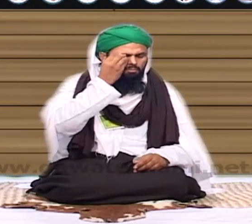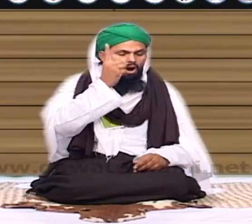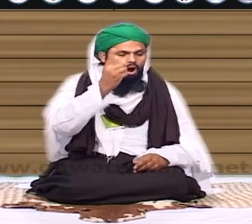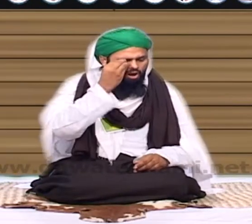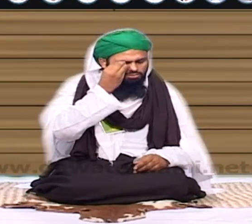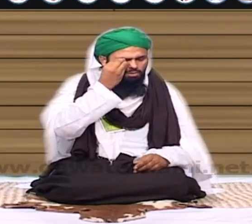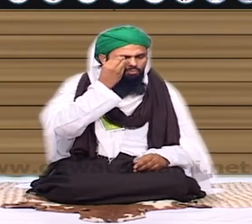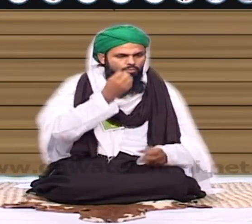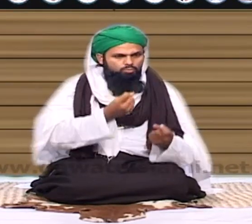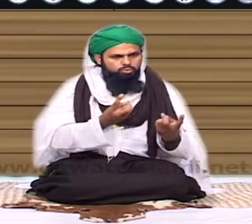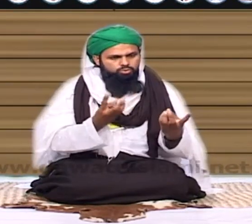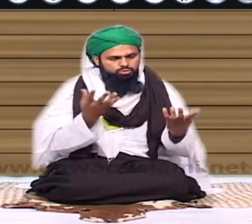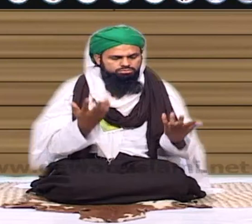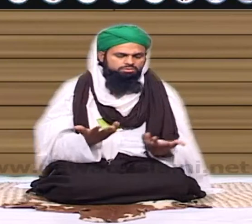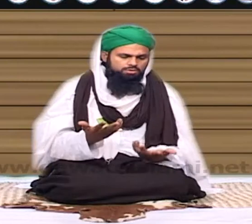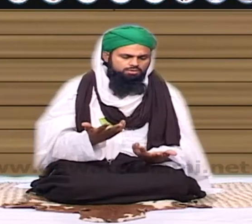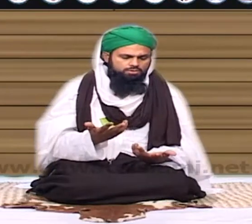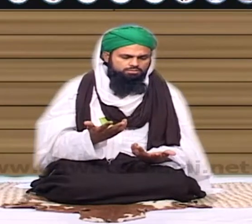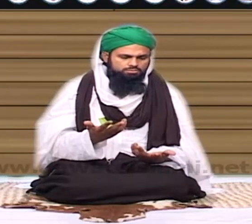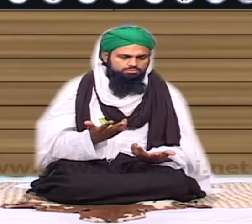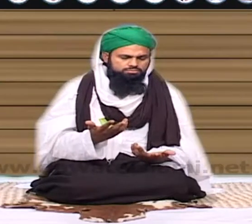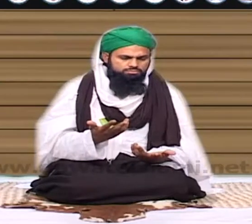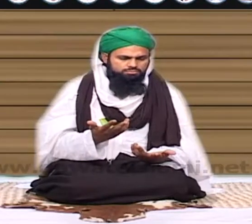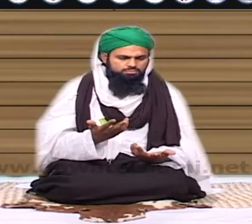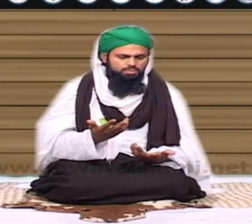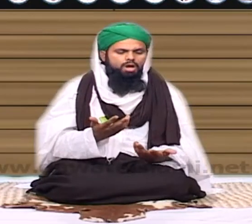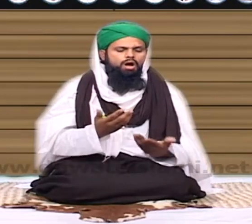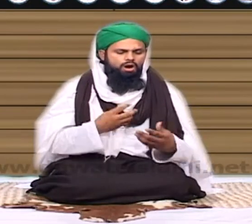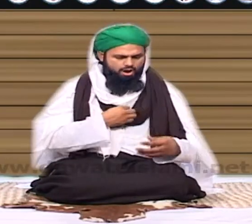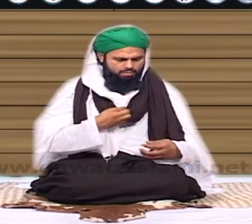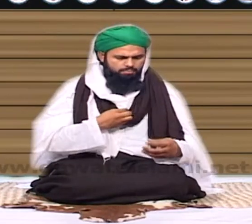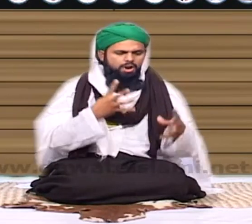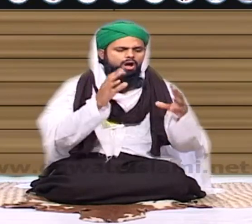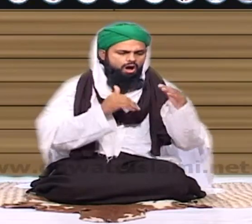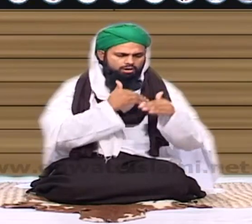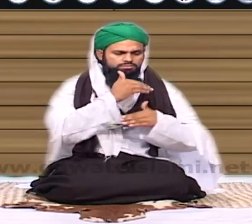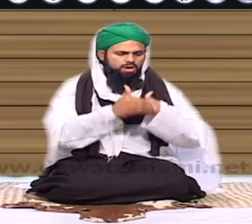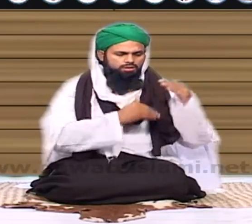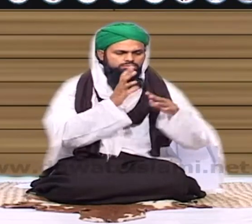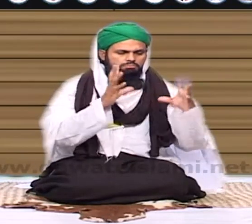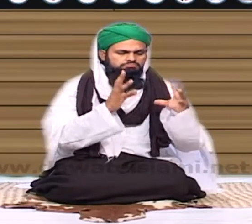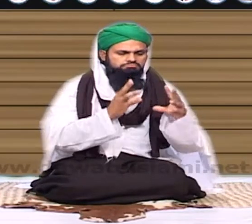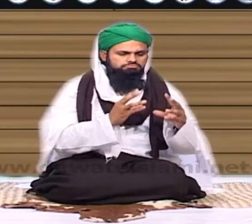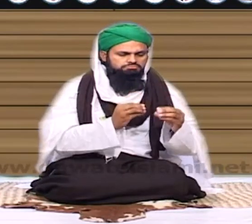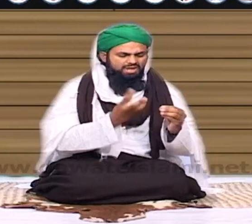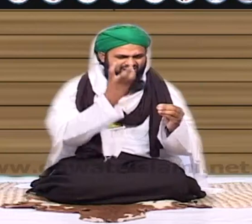جب بندے ہی پر رنگ نہیں کرا تو کپڑے پر کیا رنگ چڑے گا تو کپڑے کا رنگ سکت ہوا یہ سستے کپڑے ہوتے ہیں کا رنگ کچھا